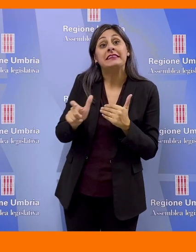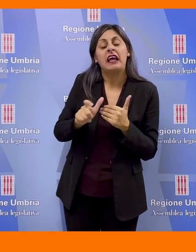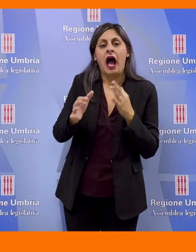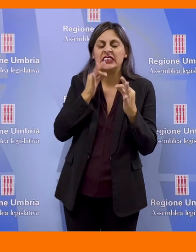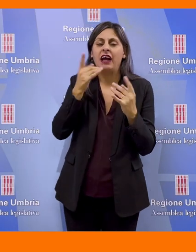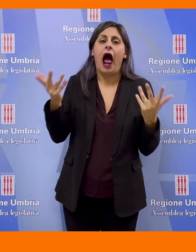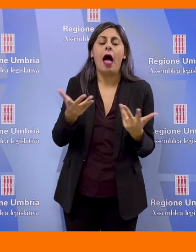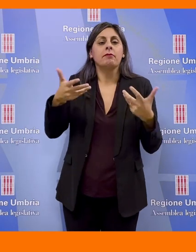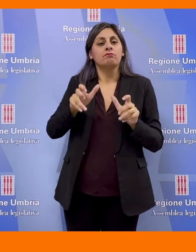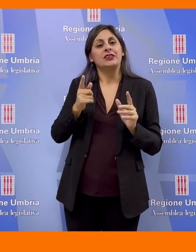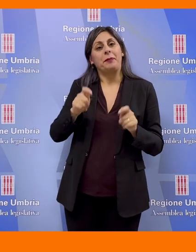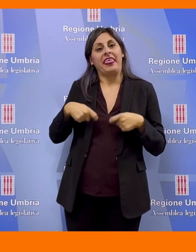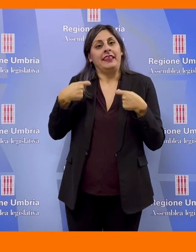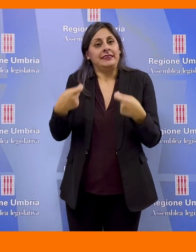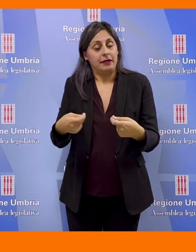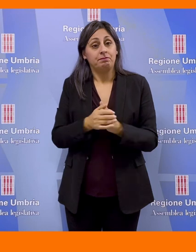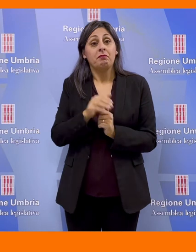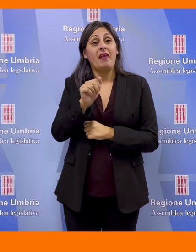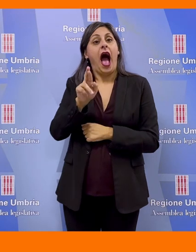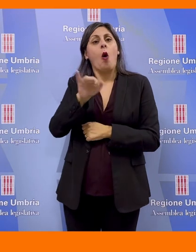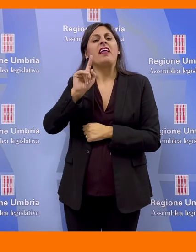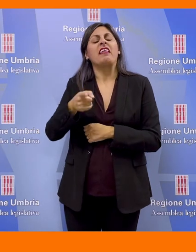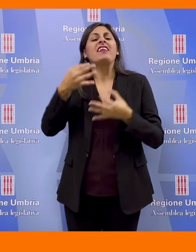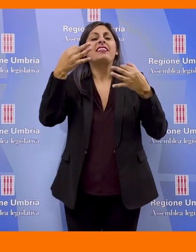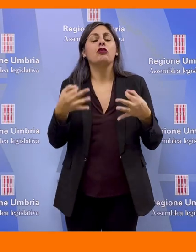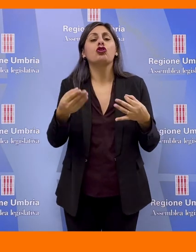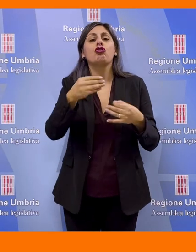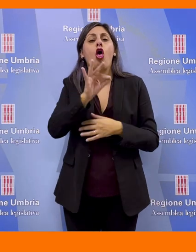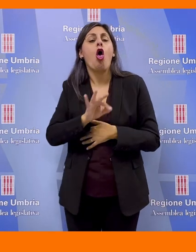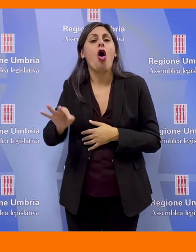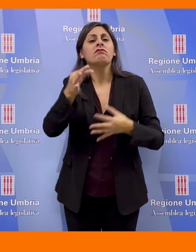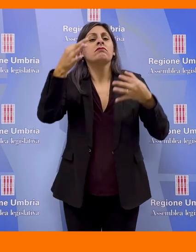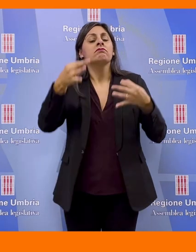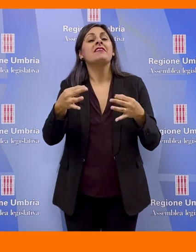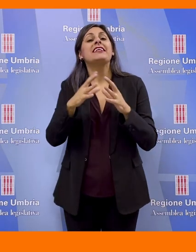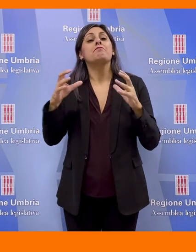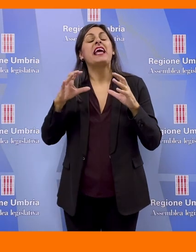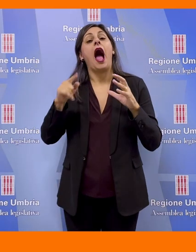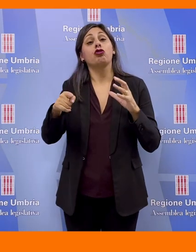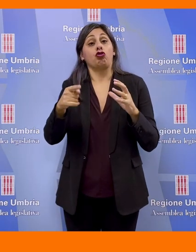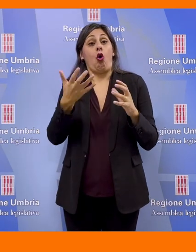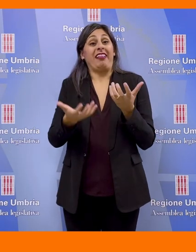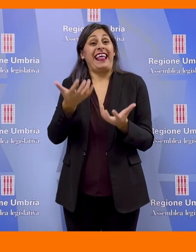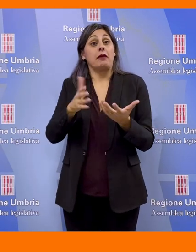prossimità e al fine del contenimento dei costi. Sarà l'Auri a decidere la localizzazione puntuale dell'impianto di